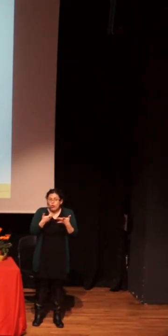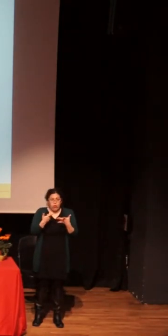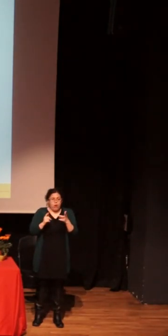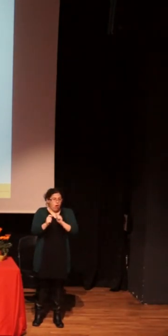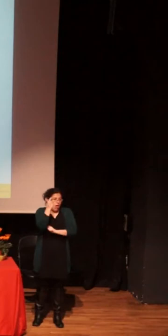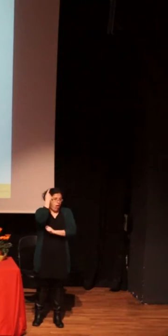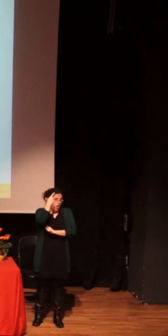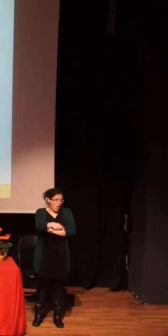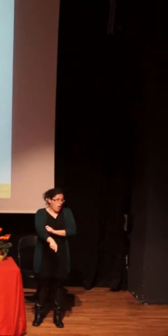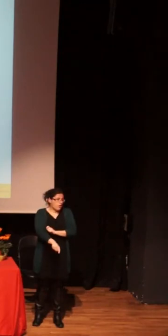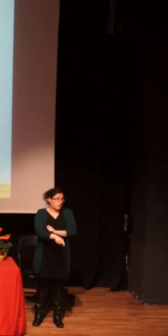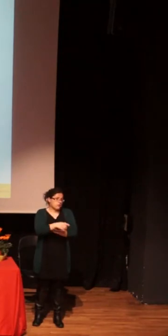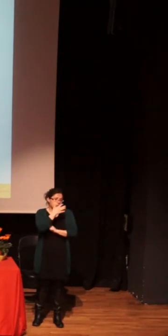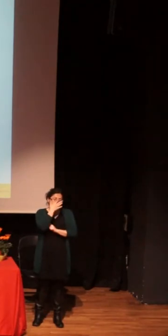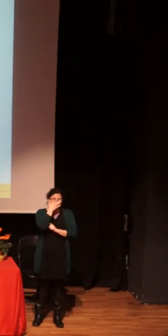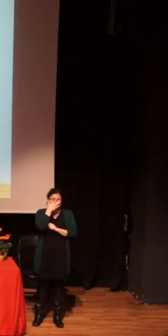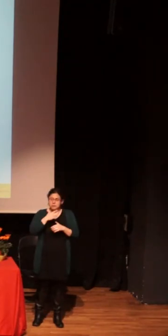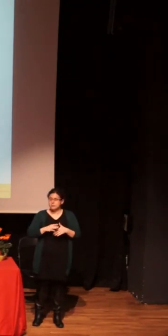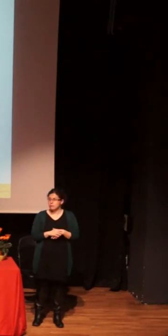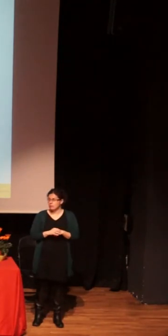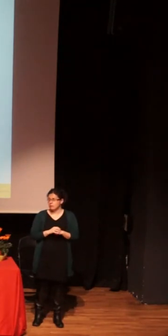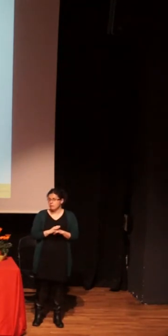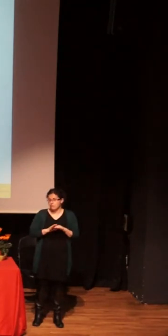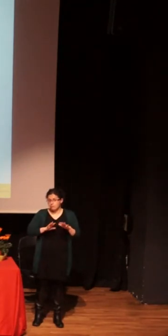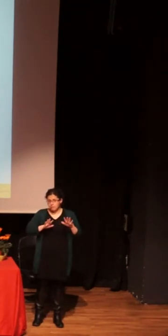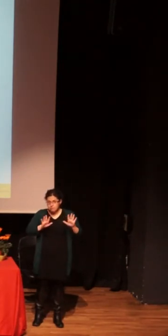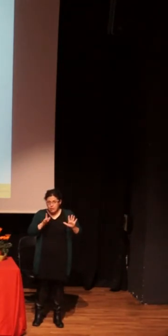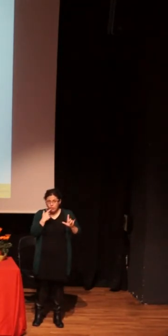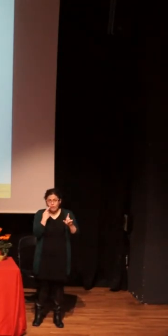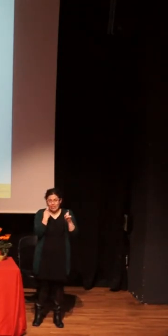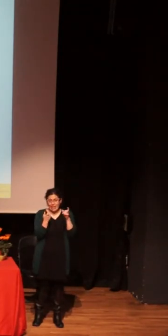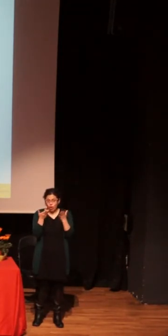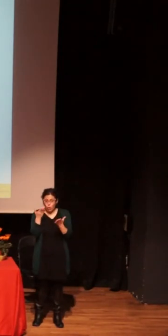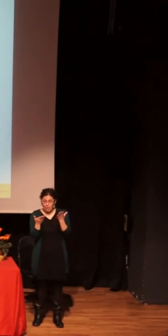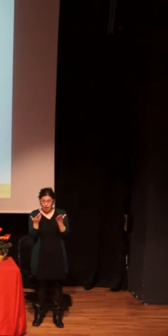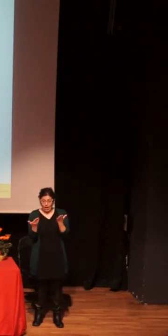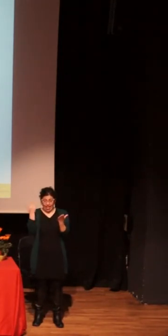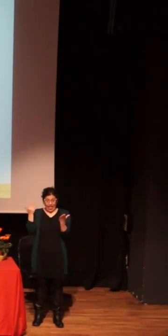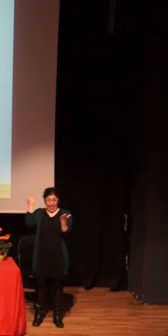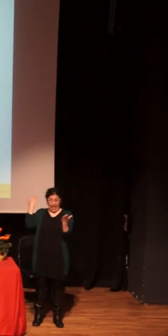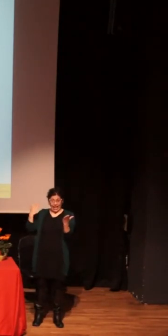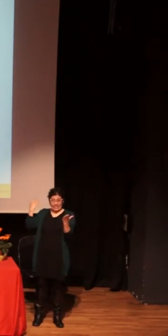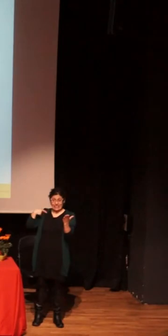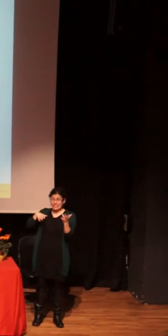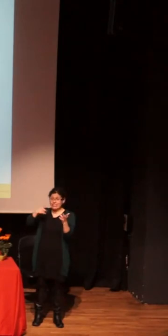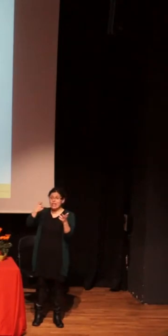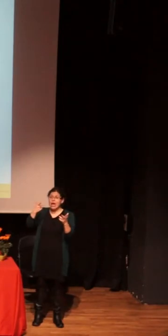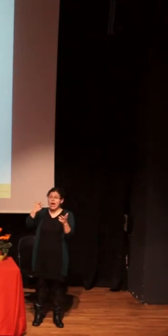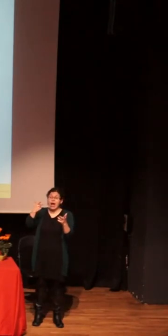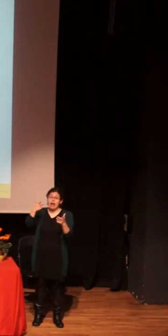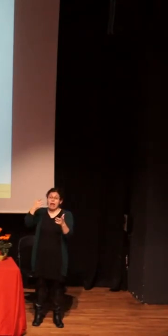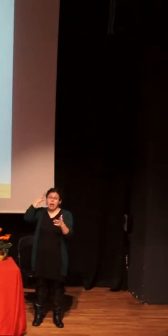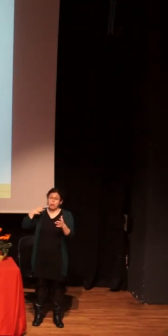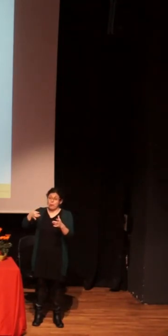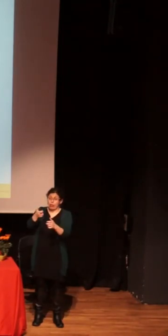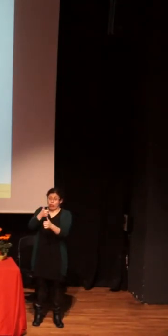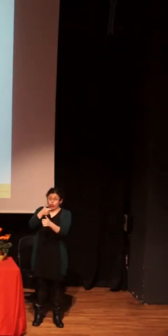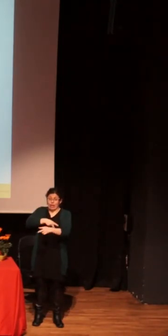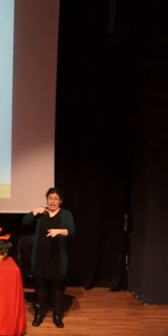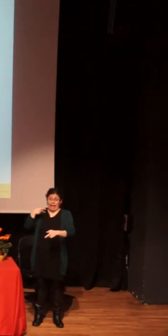éxito. Pero claro, es que tenemos que comparar con cómo estaba la tasa de desempleo de la población general, que es la línea roja